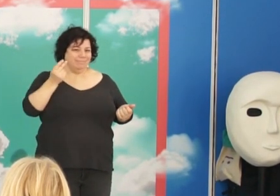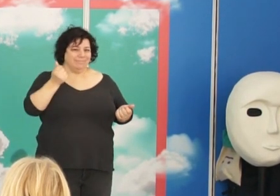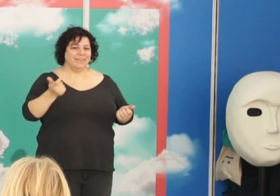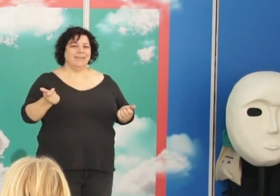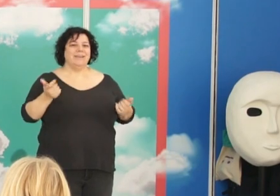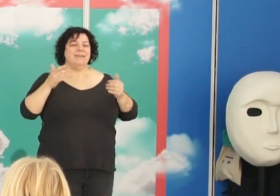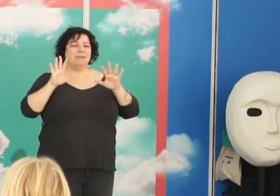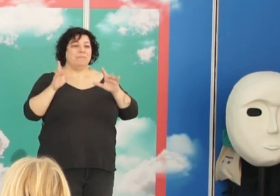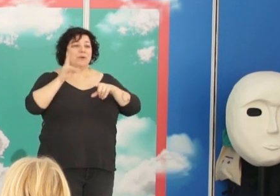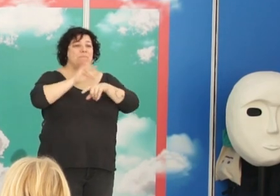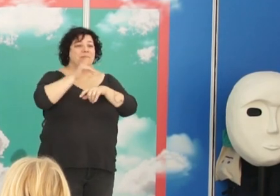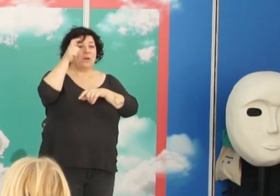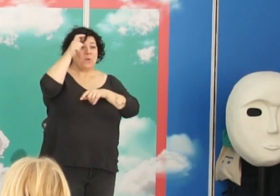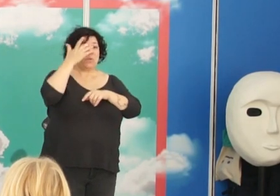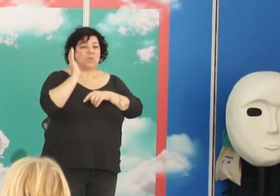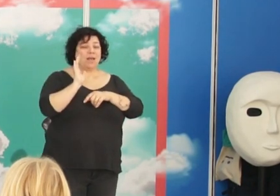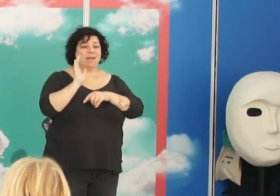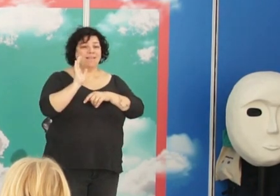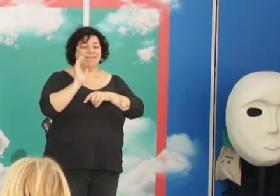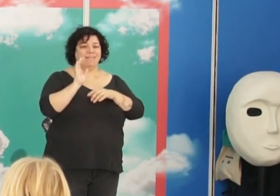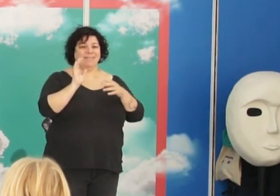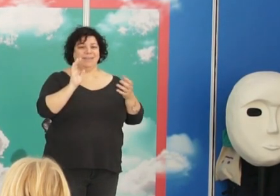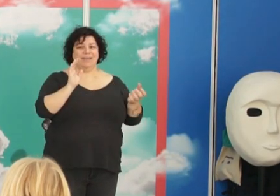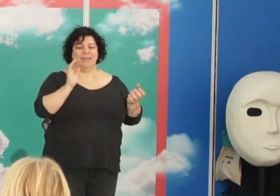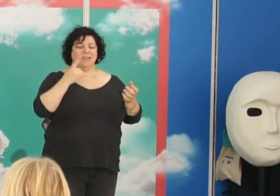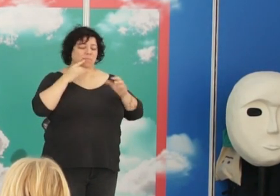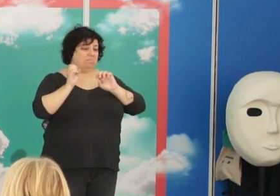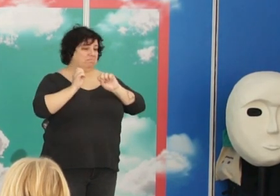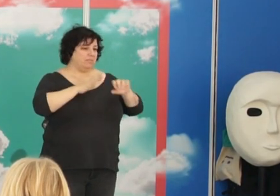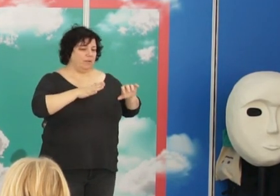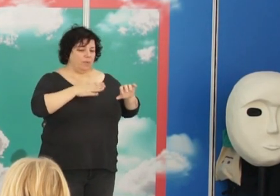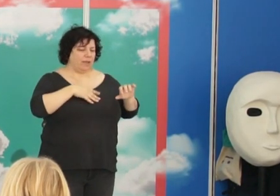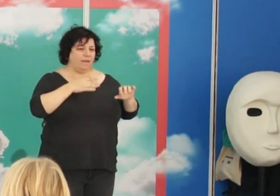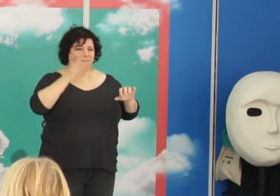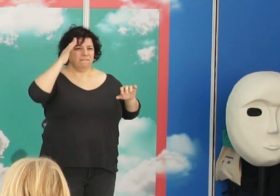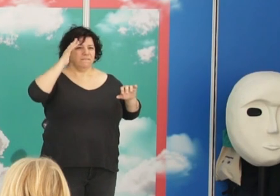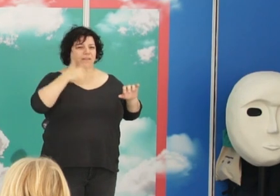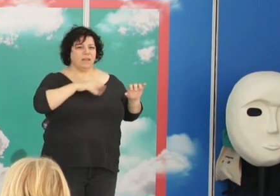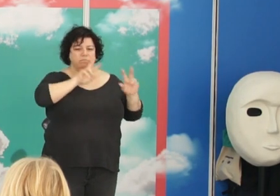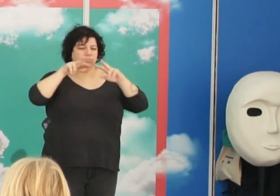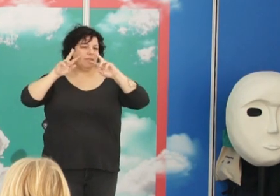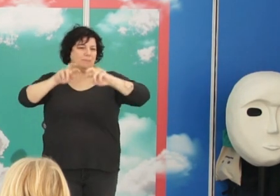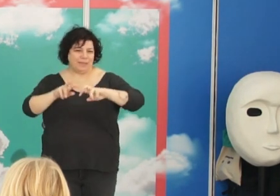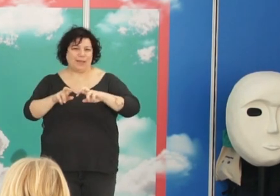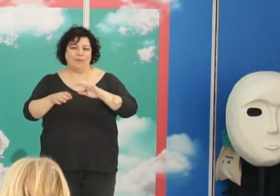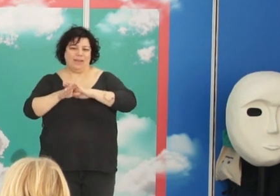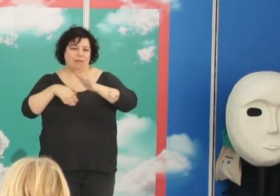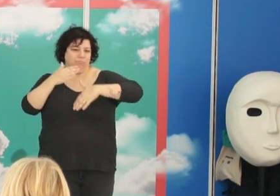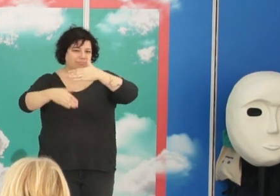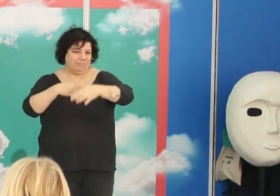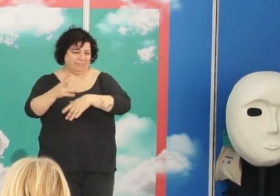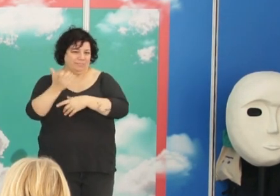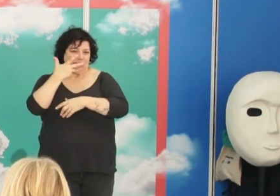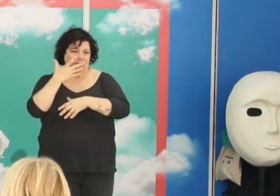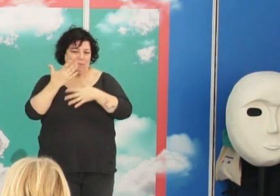pero fue médico rural y aunque lo dejó porque quería ser investigador, él quería seguir avanzando en el